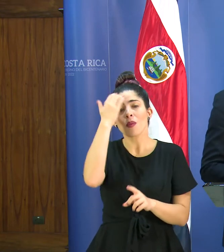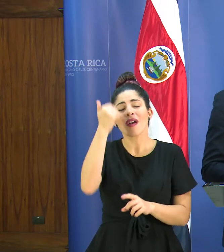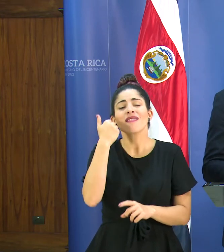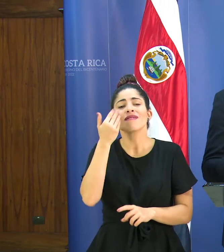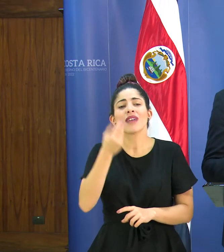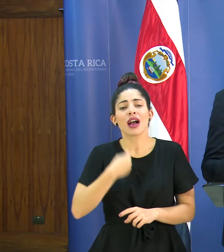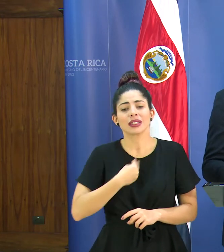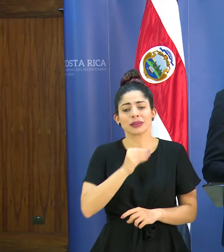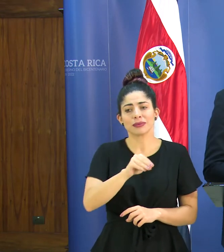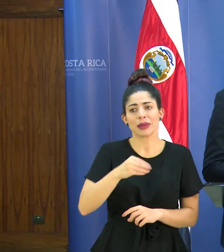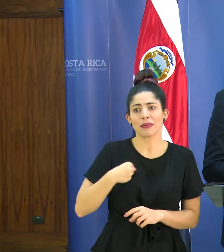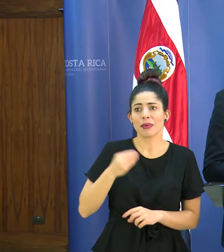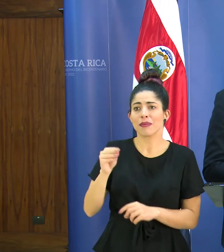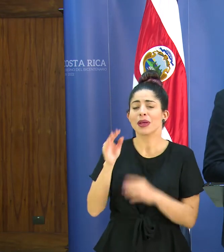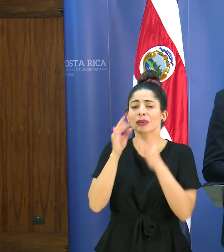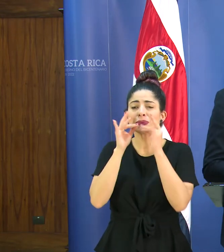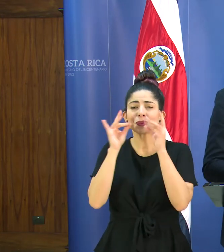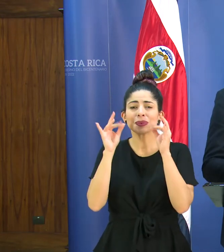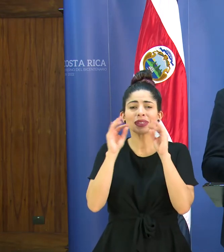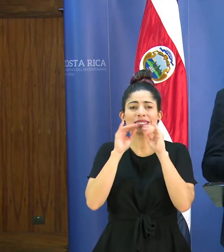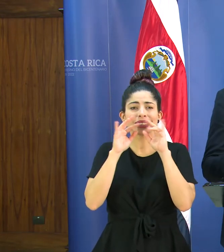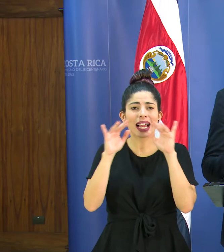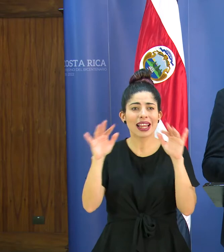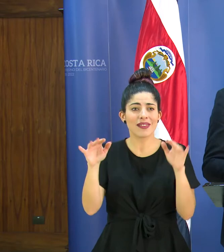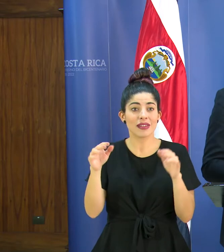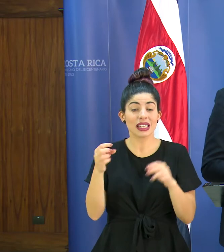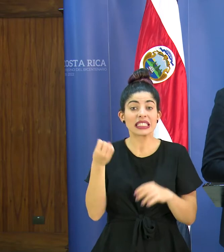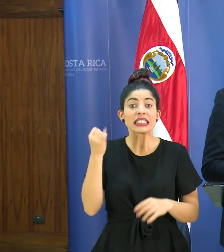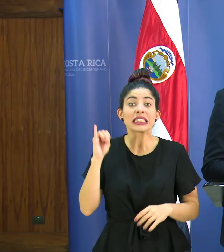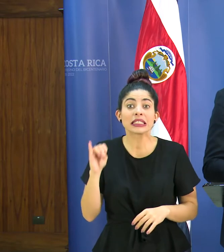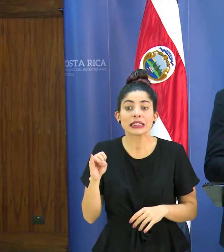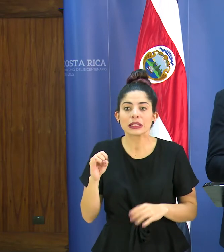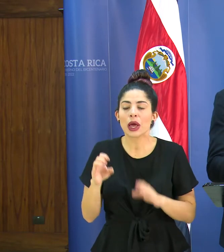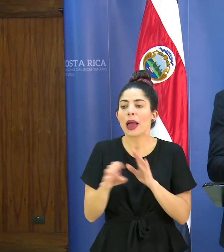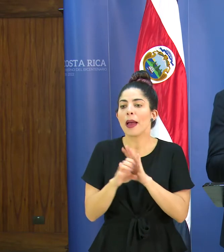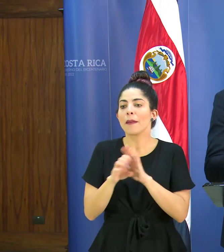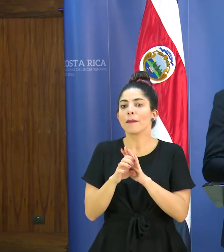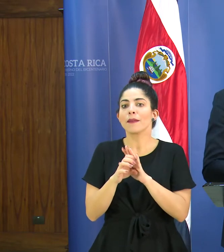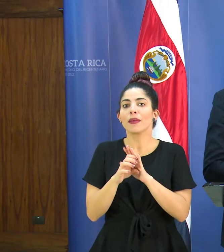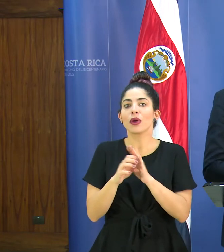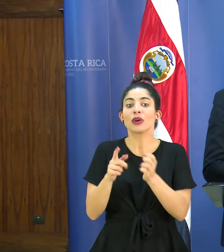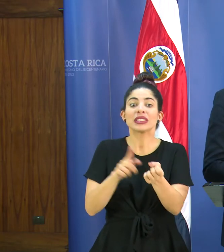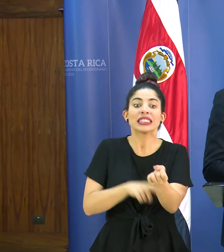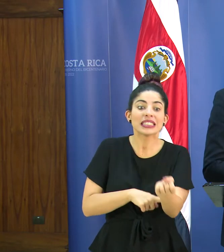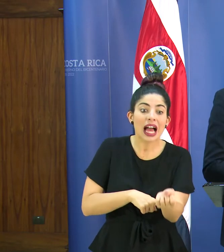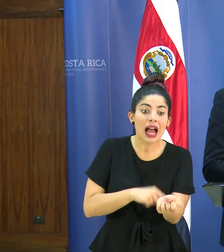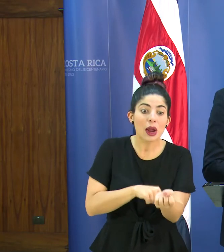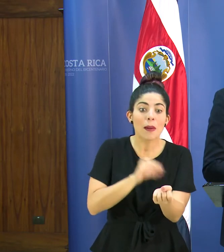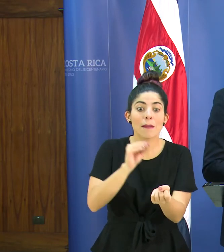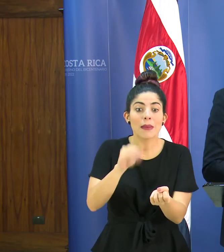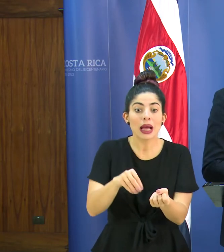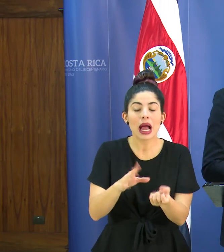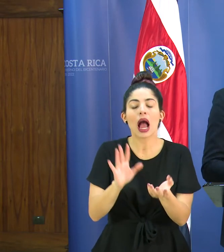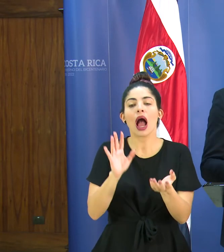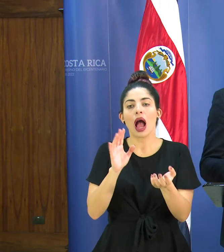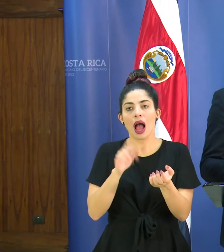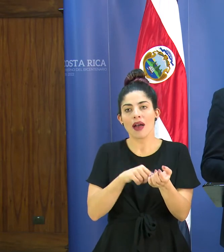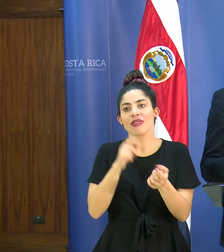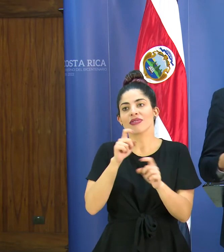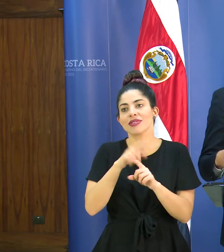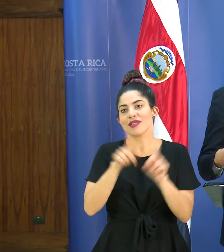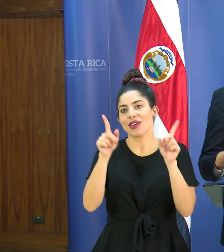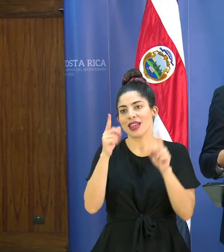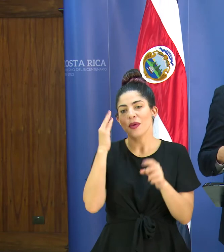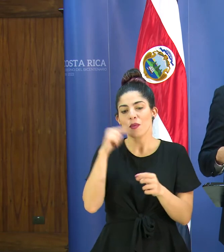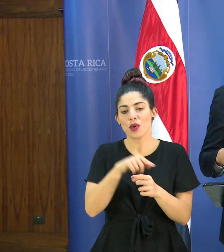transmisión también que tienen que es a través de gotitas de salida fuera que se transmite a través por ejemplo de contacto con sangre es muy diferente